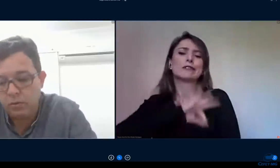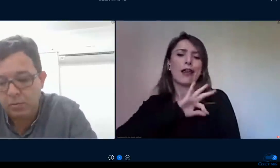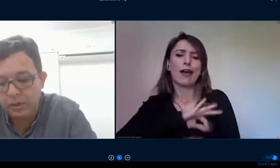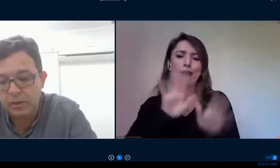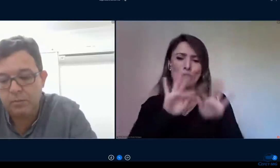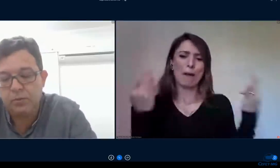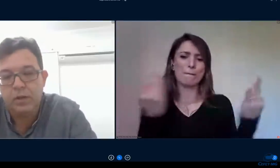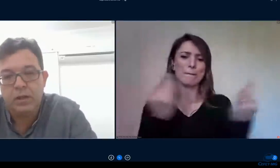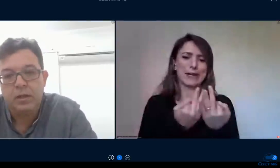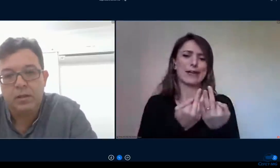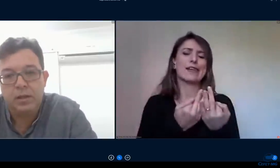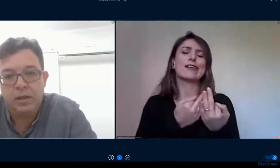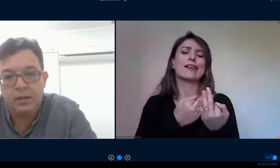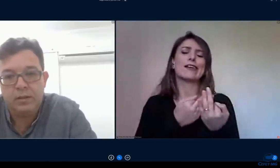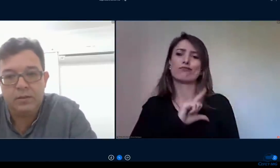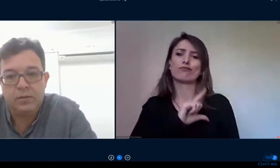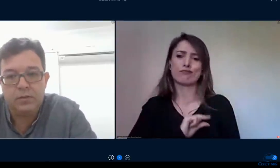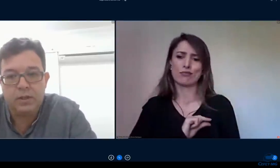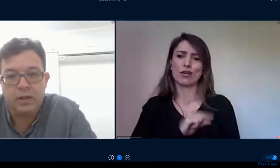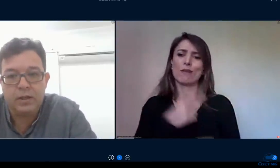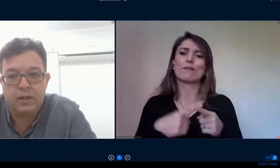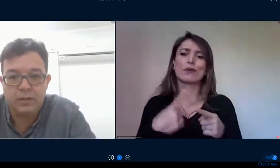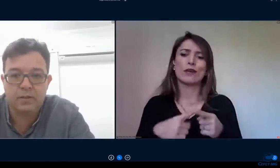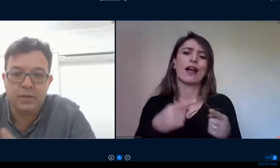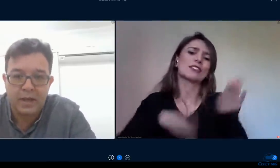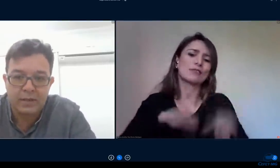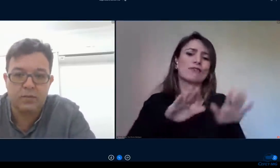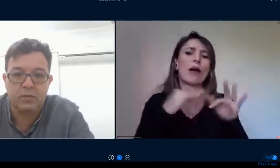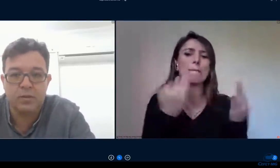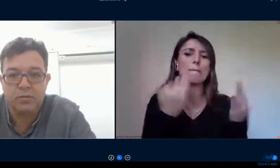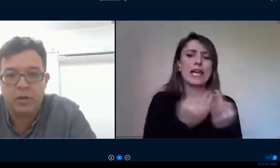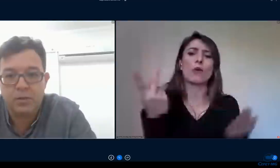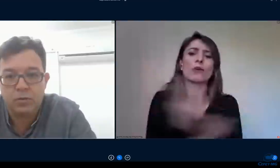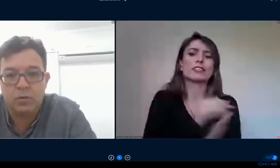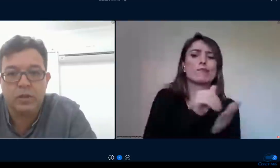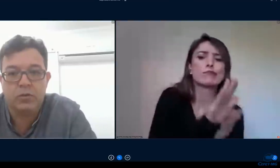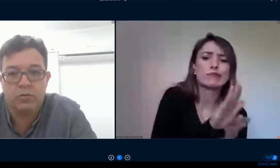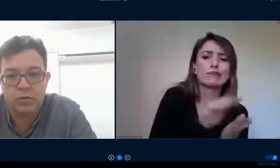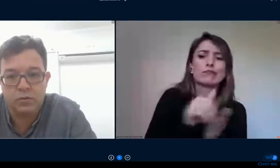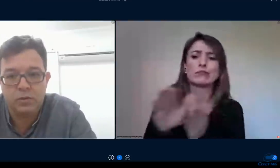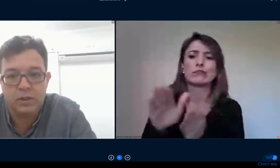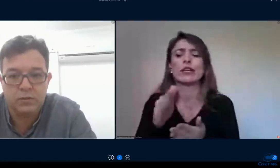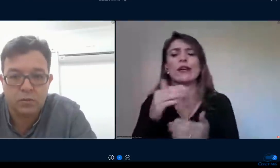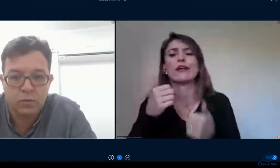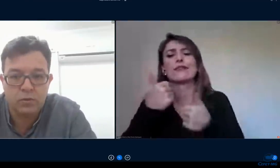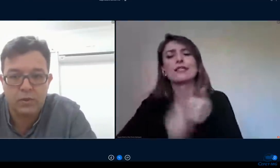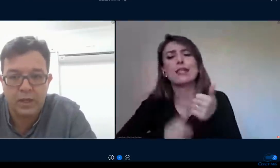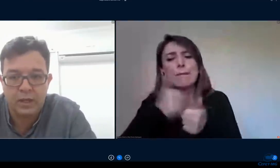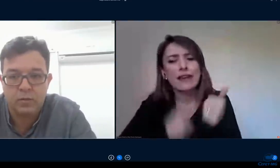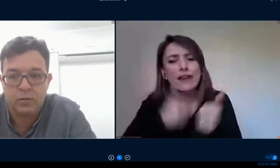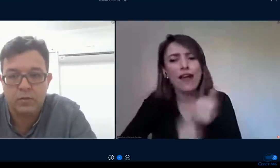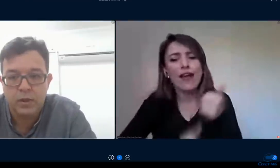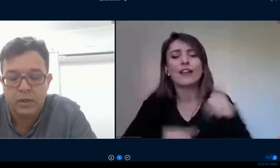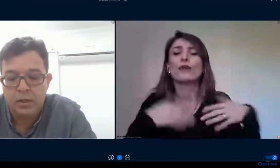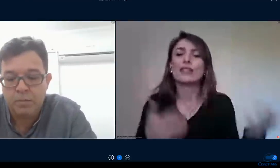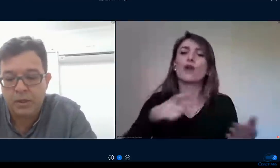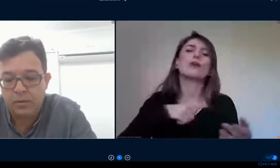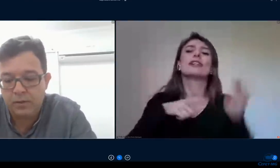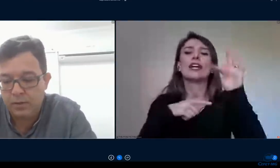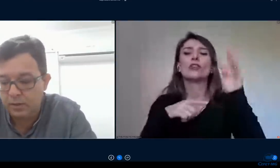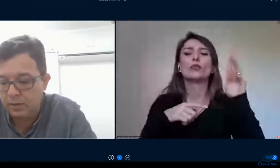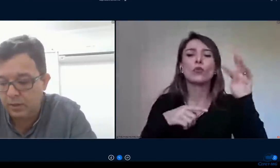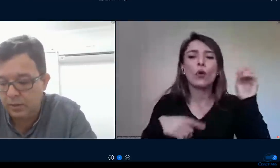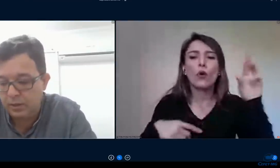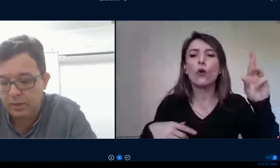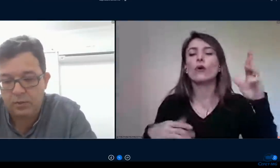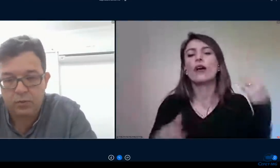nós não obrigamos que eles exercitassem de alguma forma tutoria junto aos estudantes dos cursos técnicos e